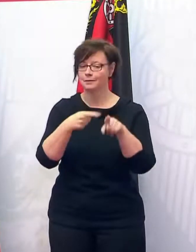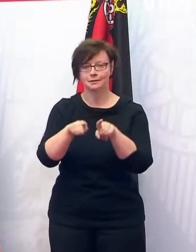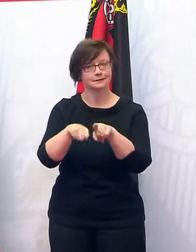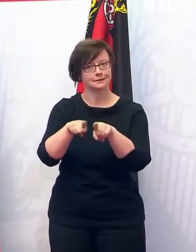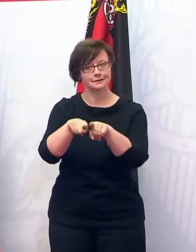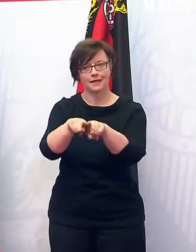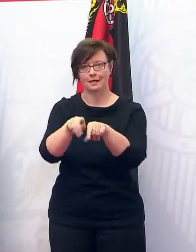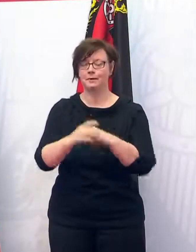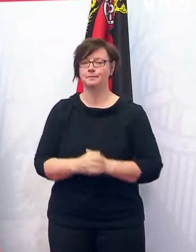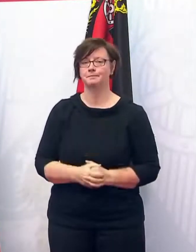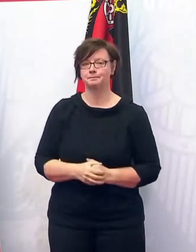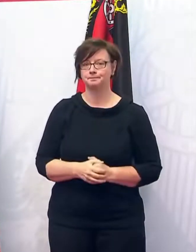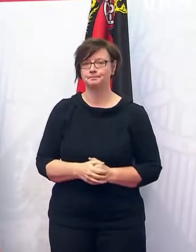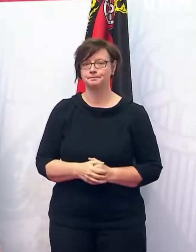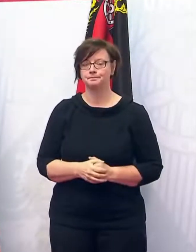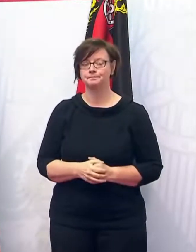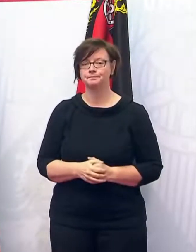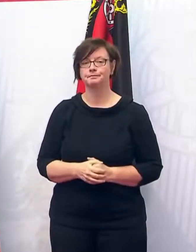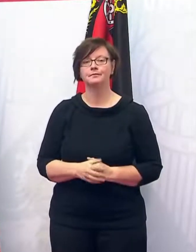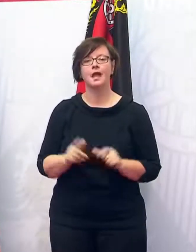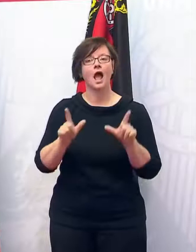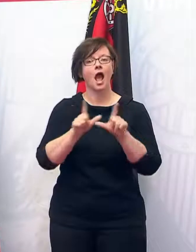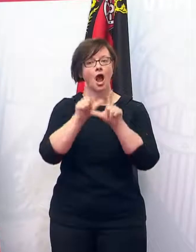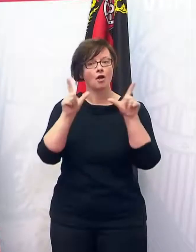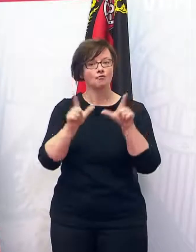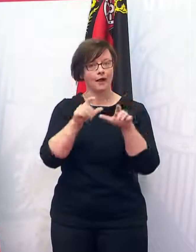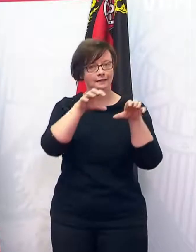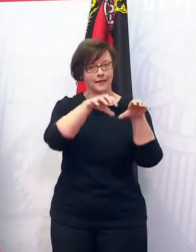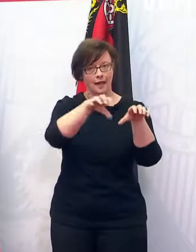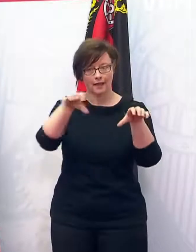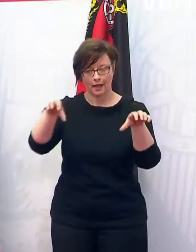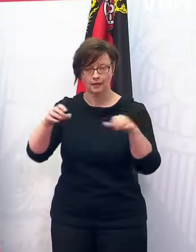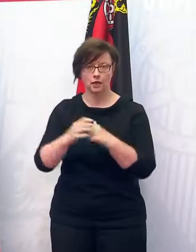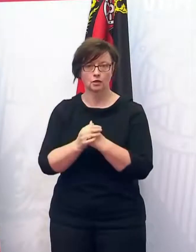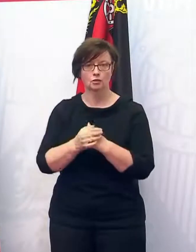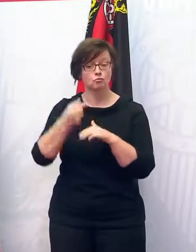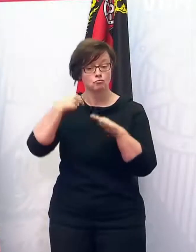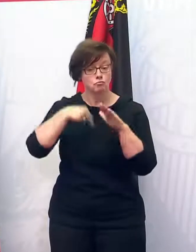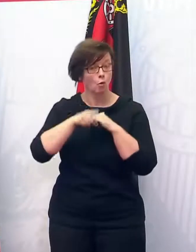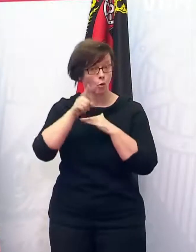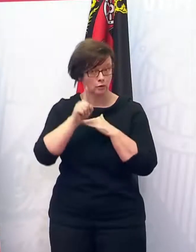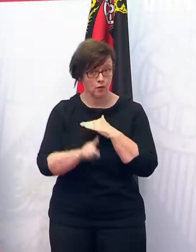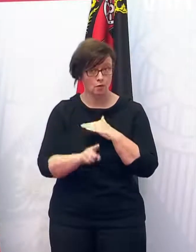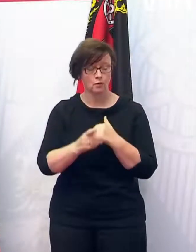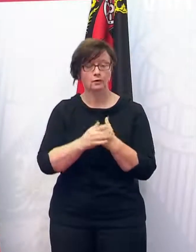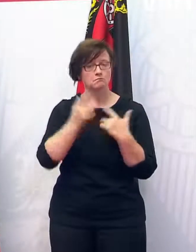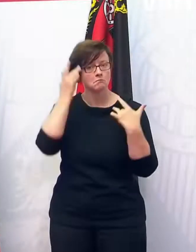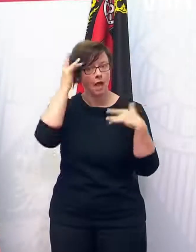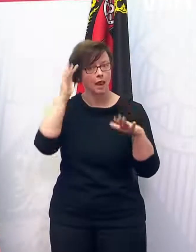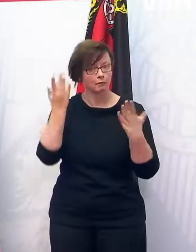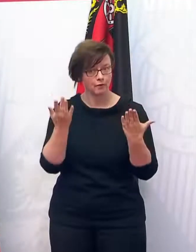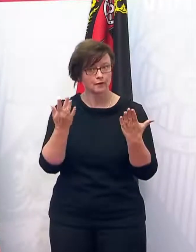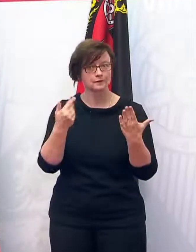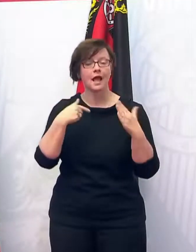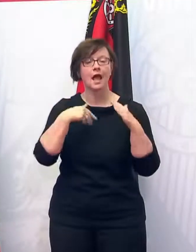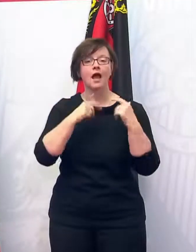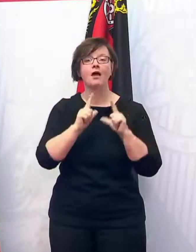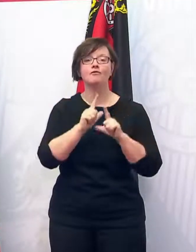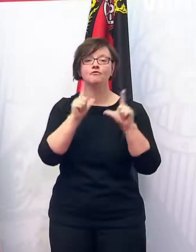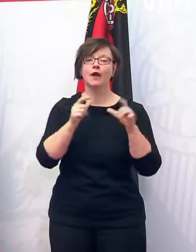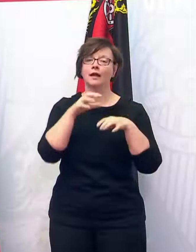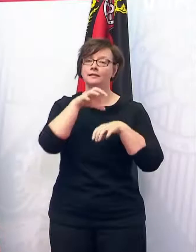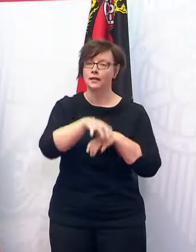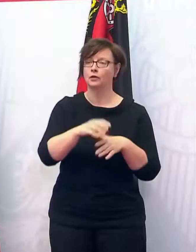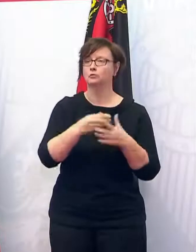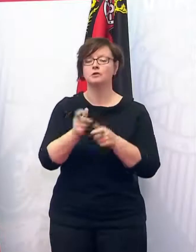gleiche Prinzip. Was die Freizeiteinrichtungen betrifft, überall unter 100. Dort dürfen öffnen alle Freizeiteinrichtungen, zum